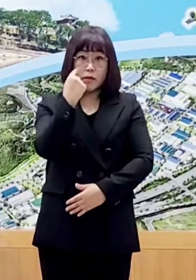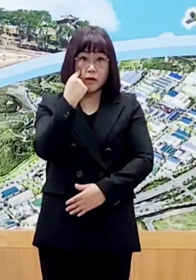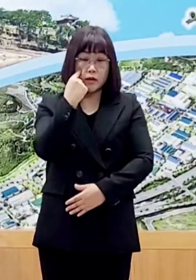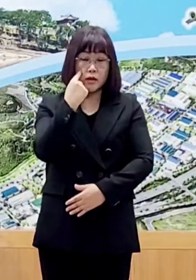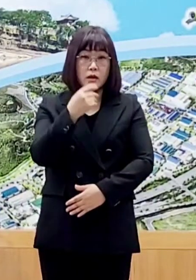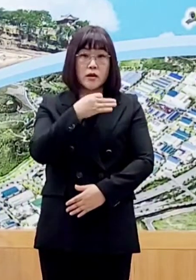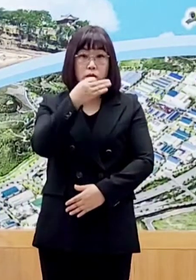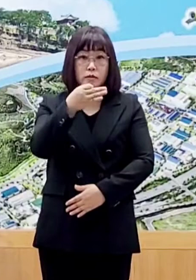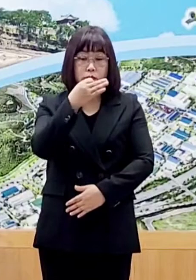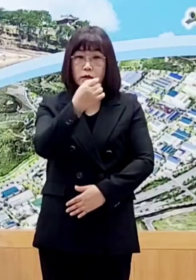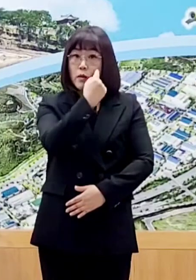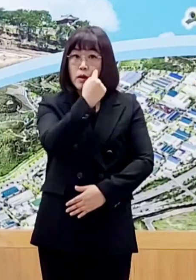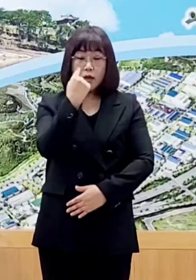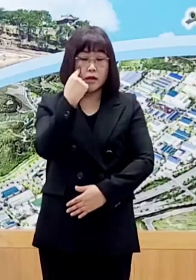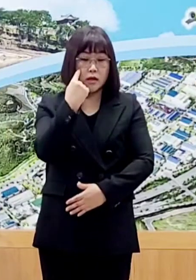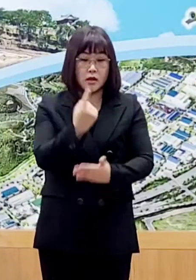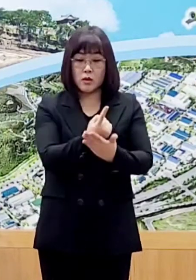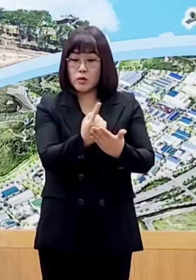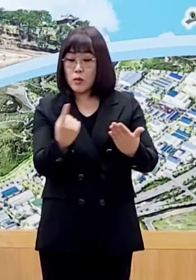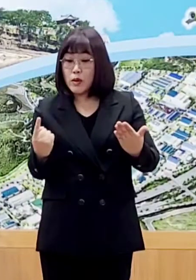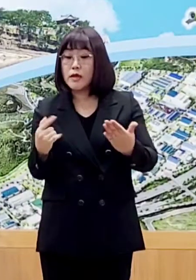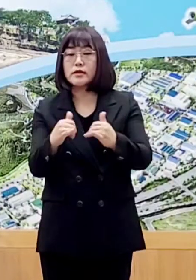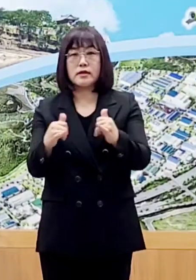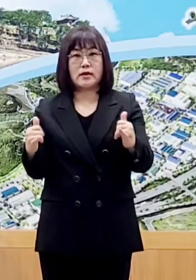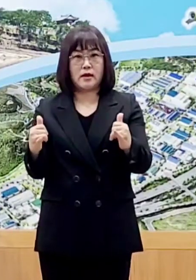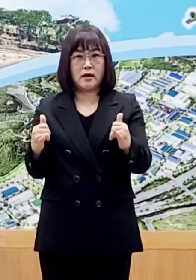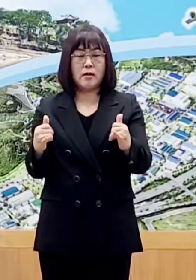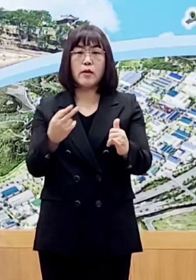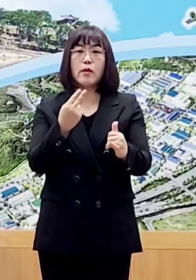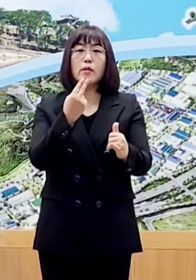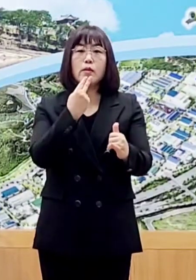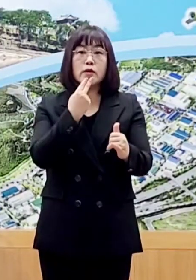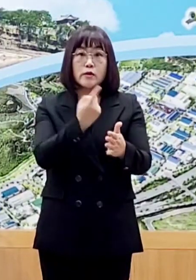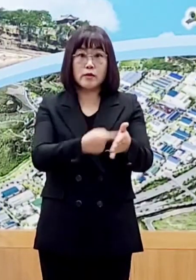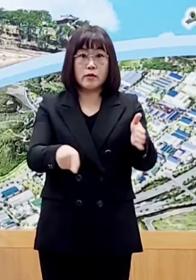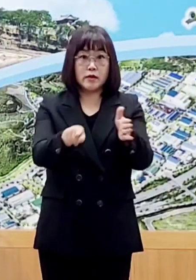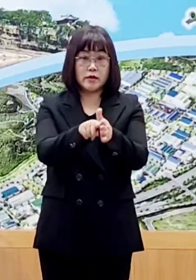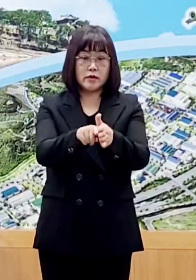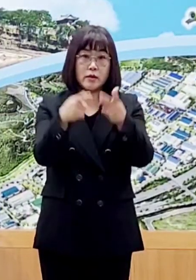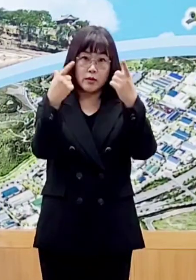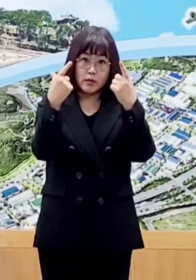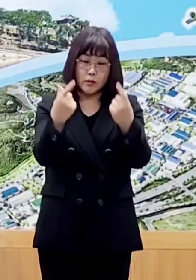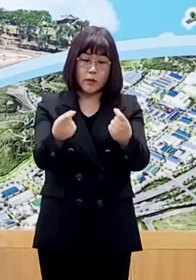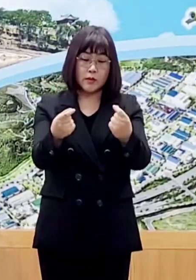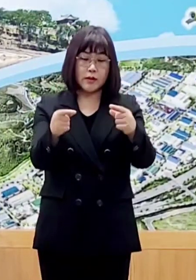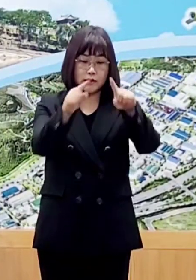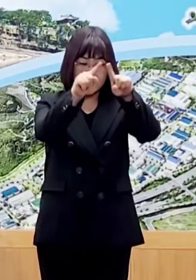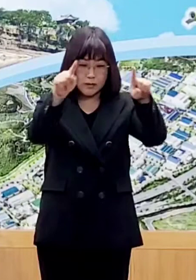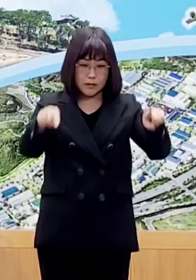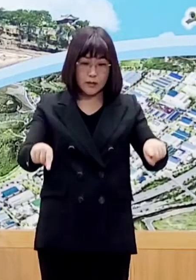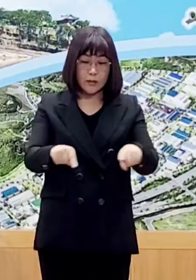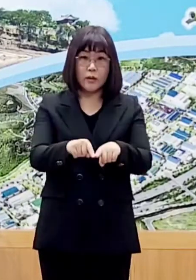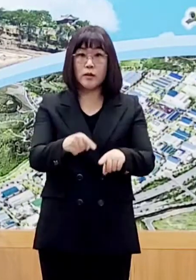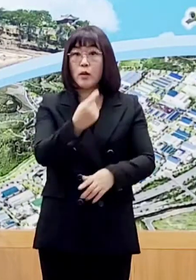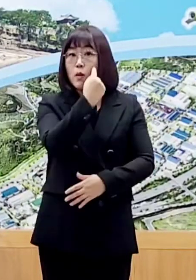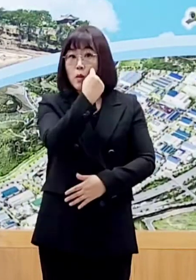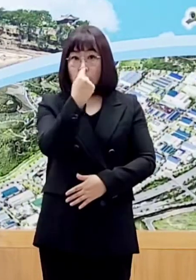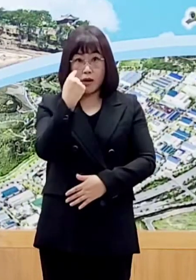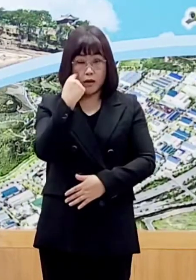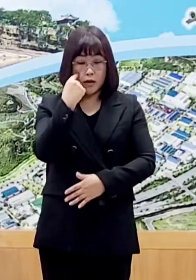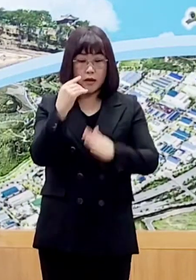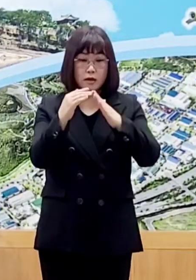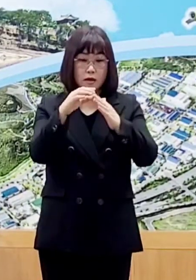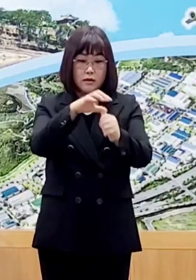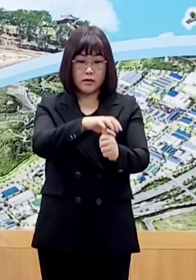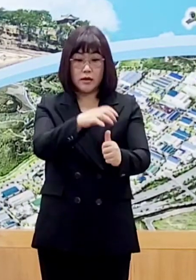소외되는 분이 없도록 접종 완료 증명서와 동일하게 적용을 받을 수 있는 격리